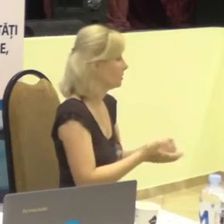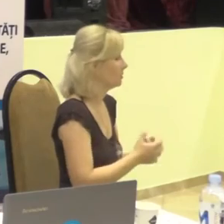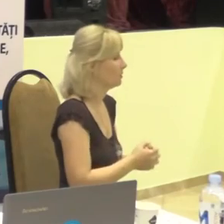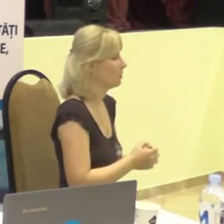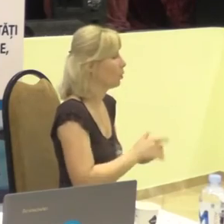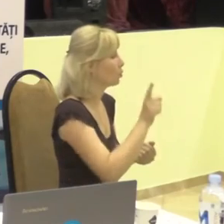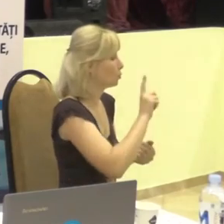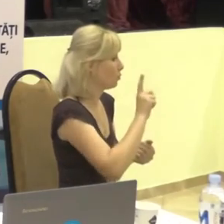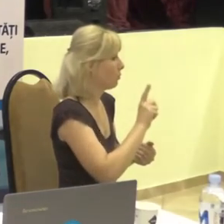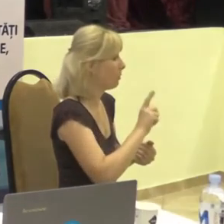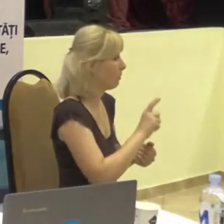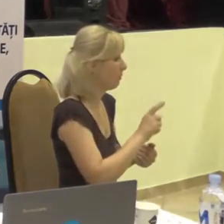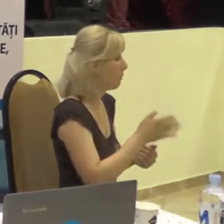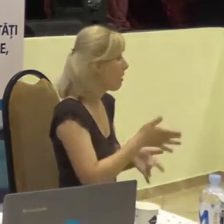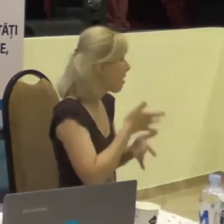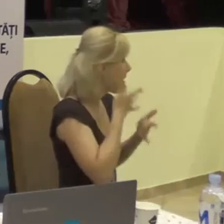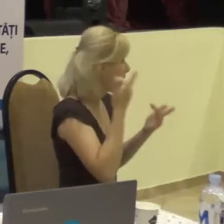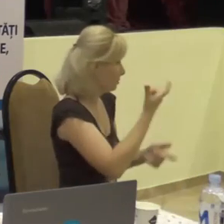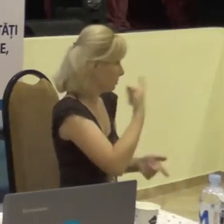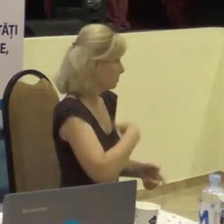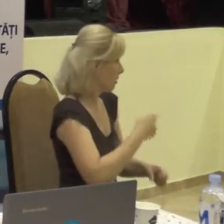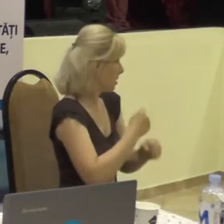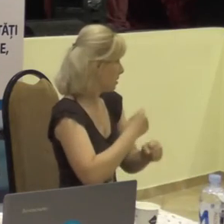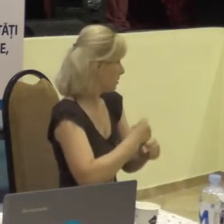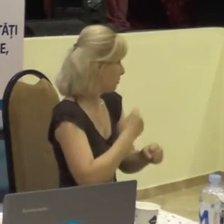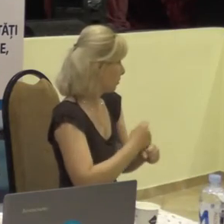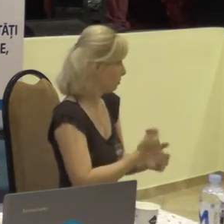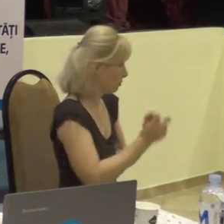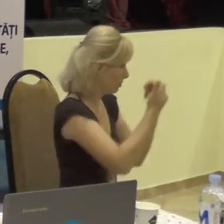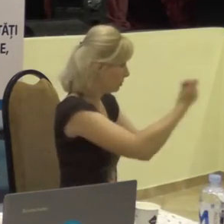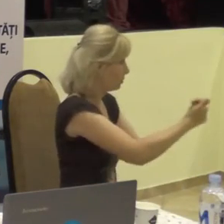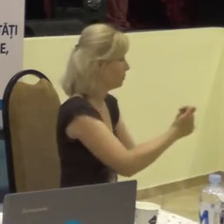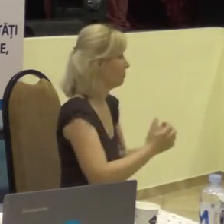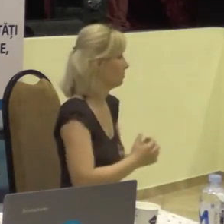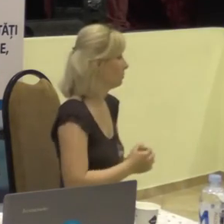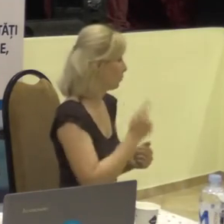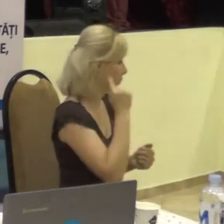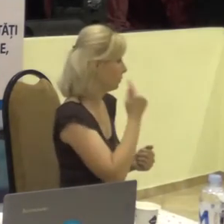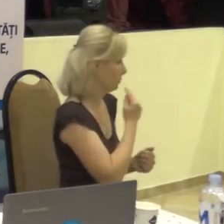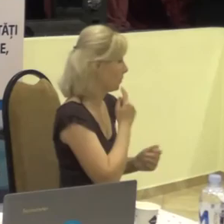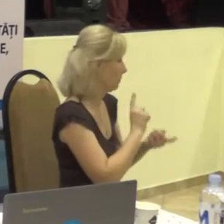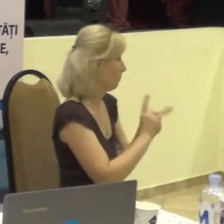a vă ușura serviciul.